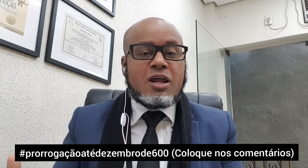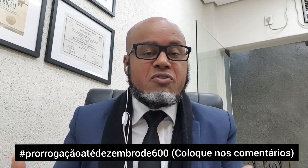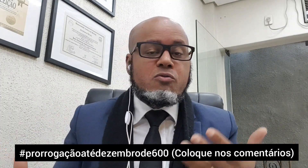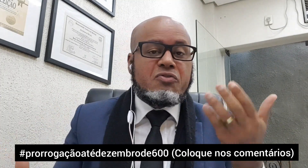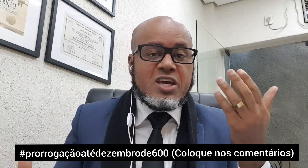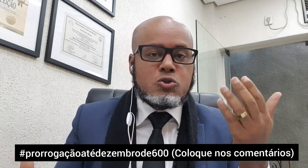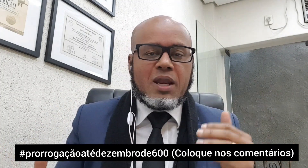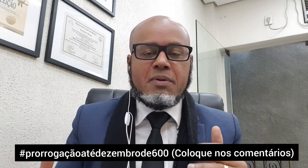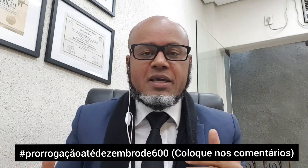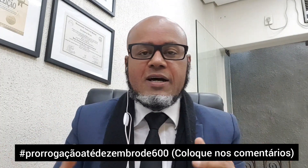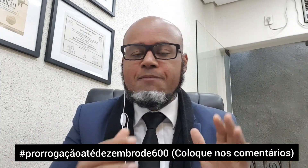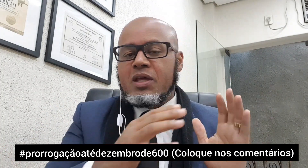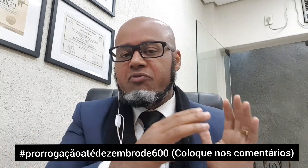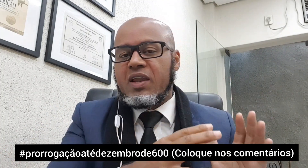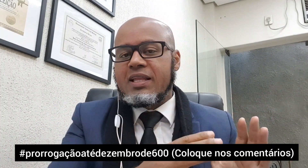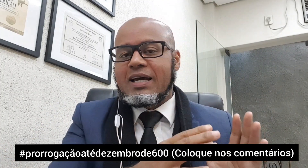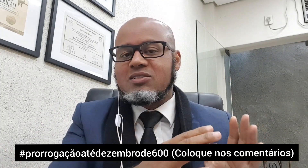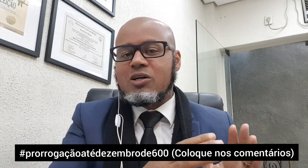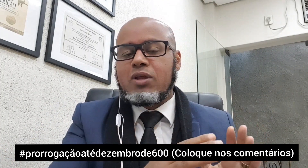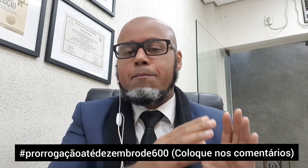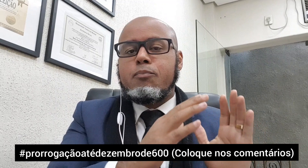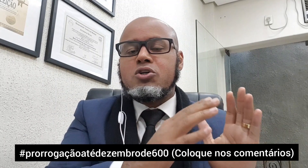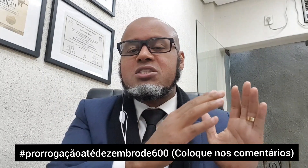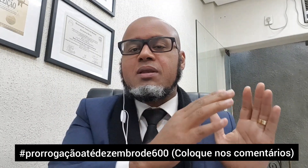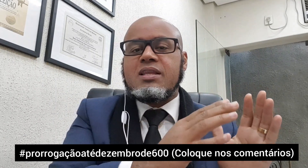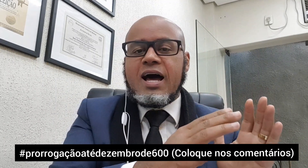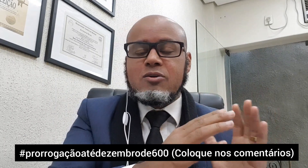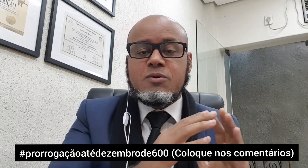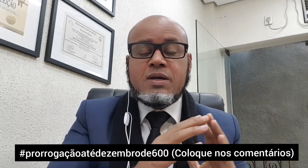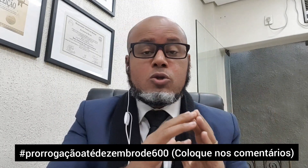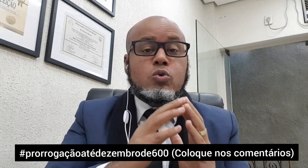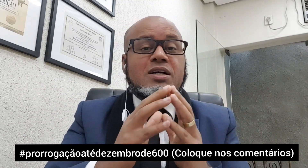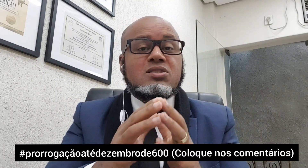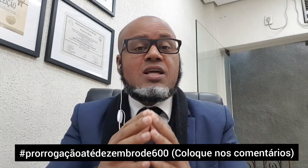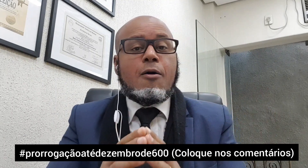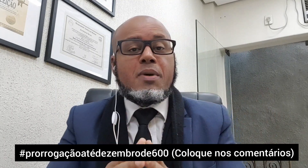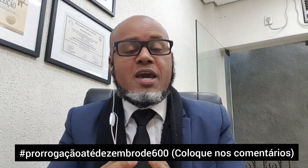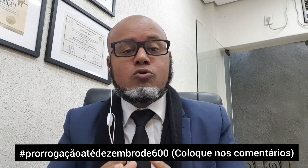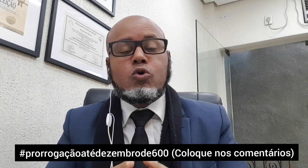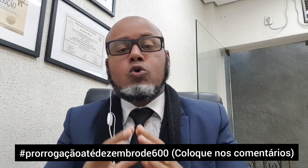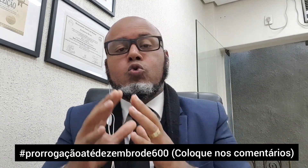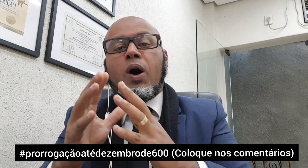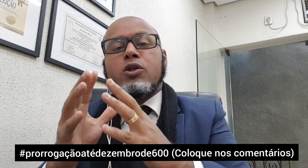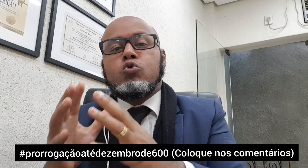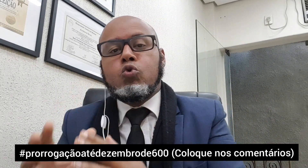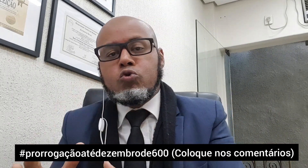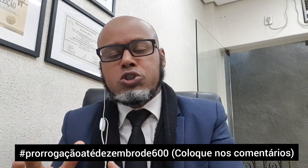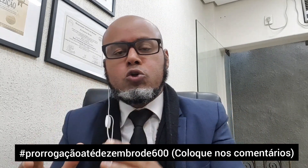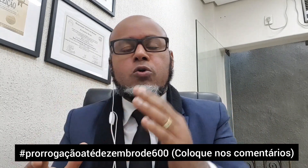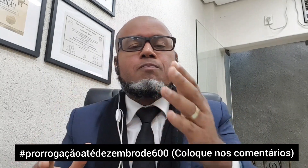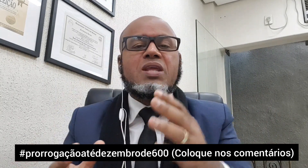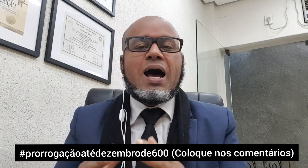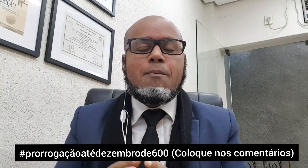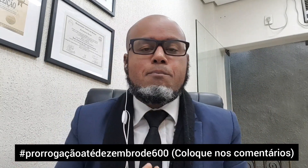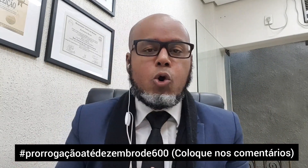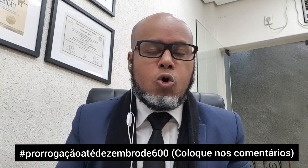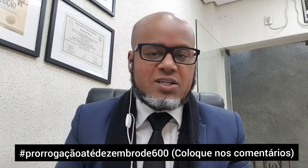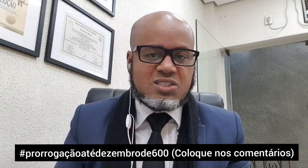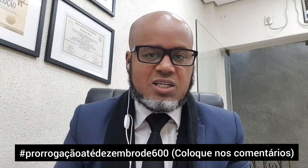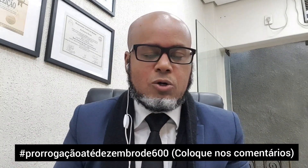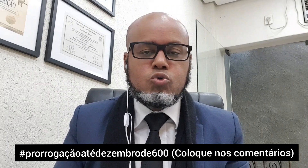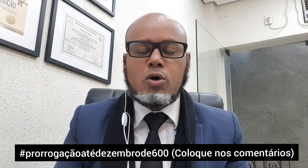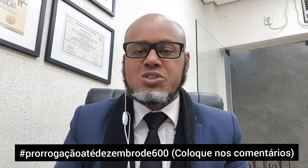Eu gravei um vídeo pela manhã e falei da questão da possibilidade do cancelamento do anúncio da